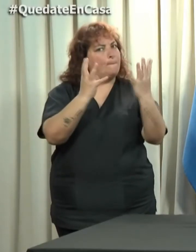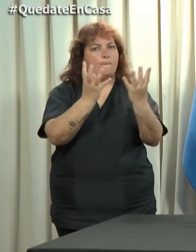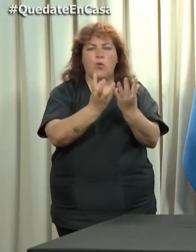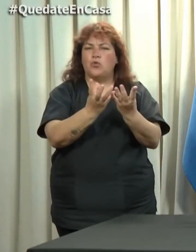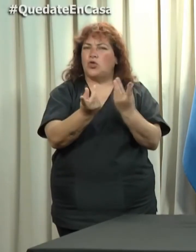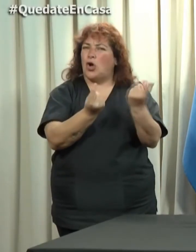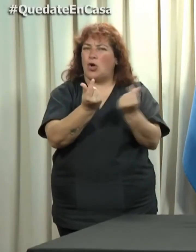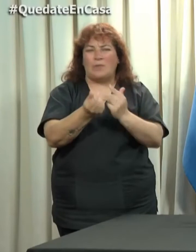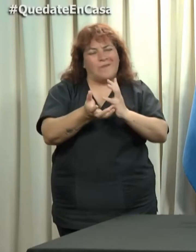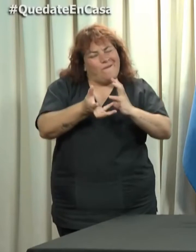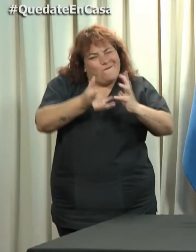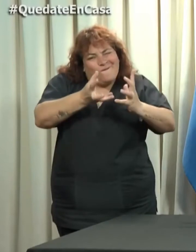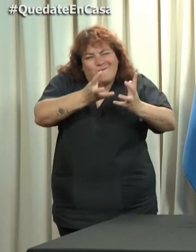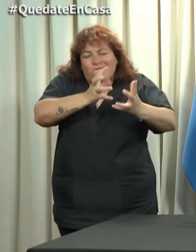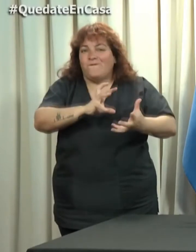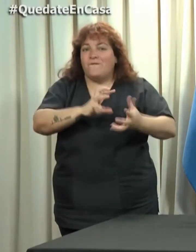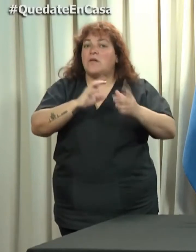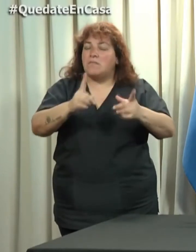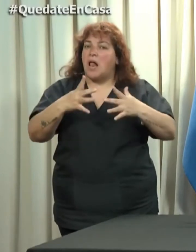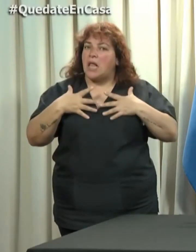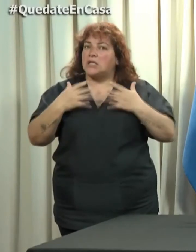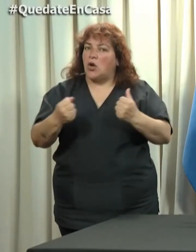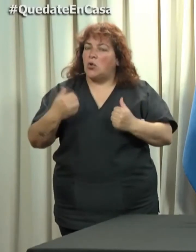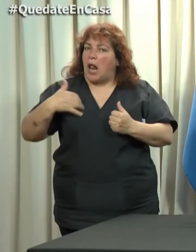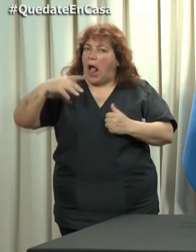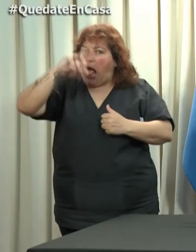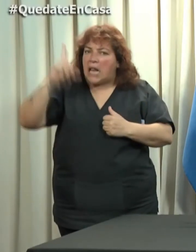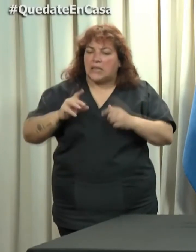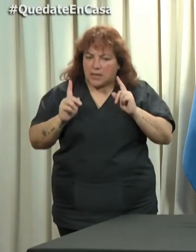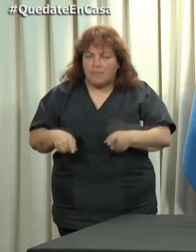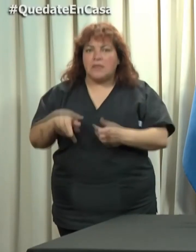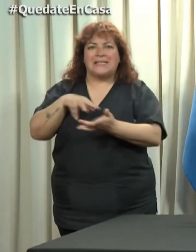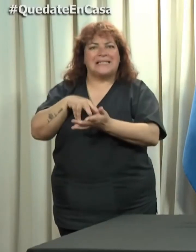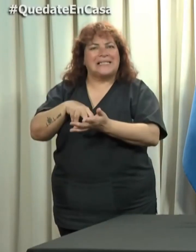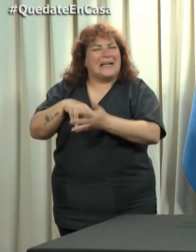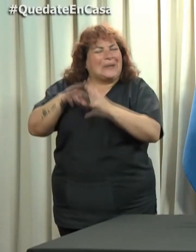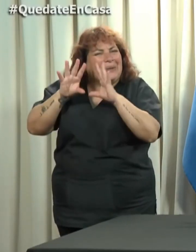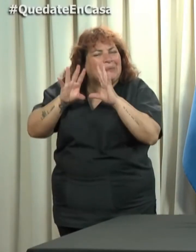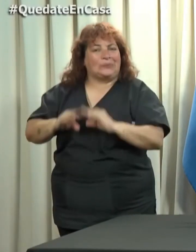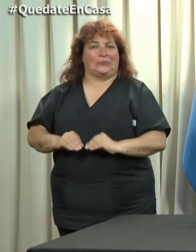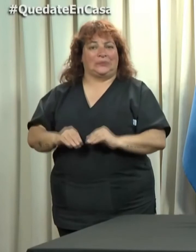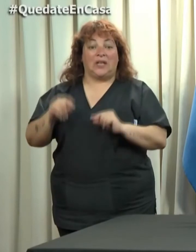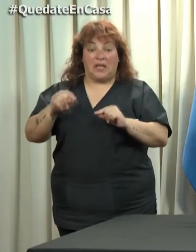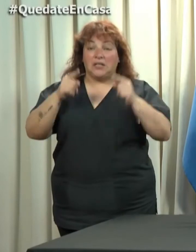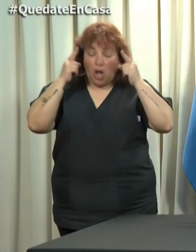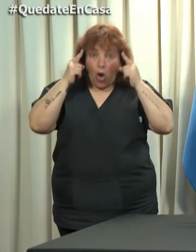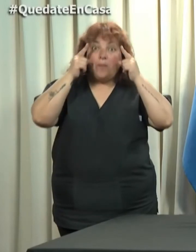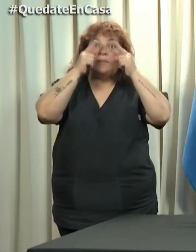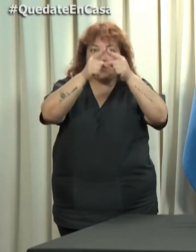económica y sanitaria que está golpeando muy fuerte a la Argentina y por supuesto también a la provincia de Salta. Y es uno de los objetivos que tiene